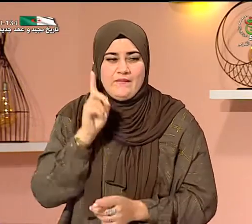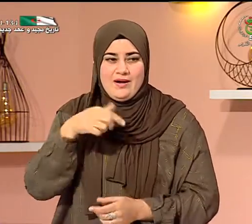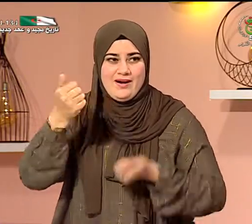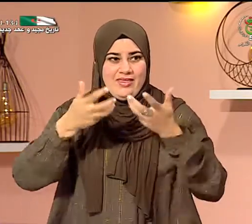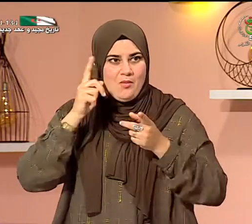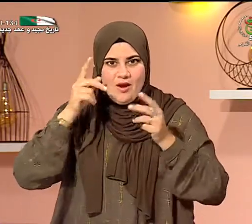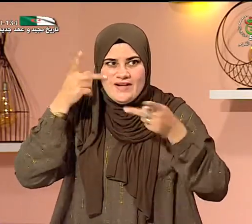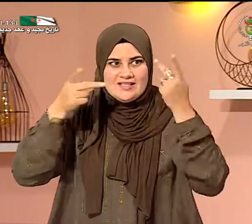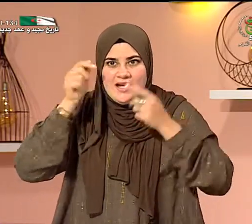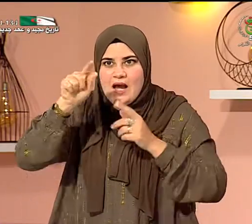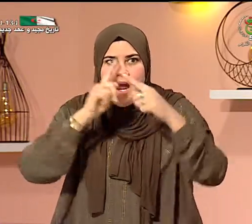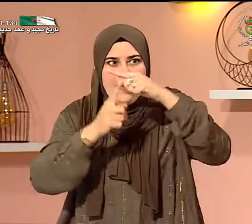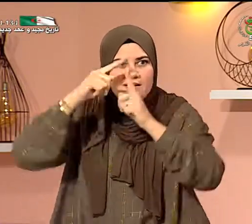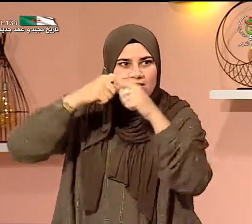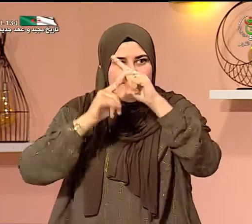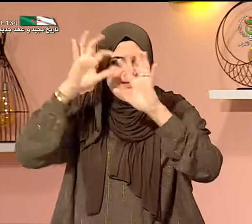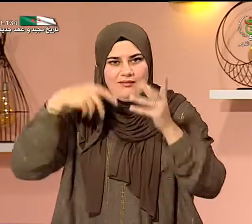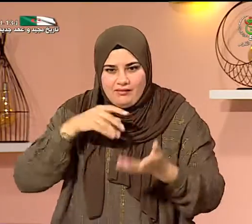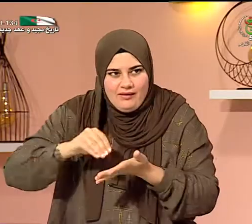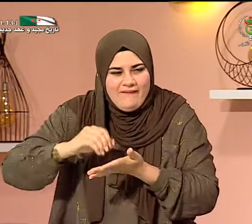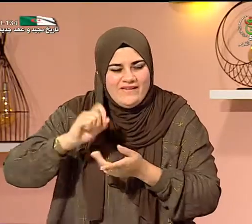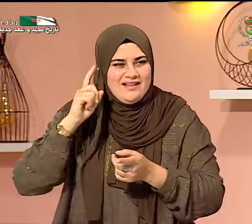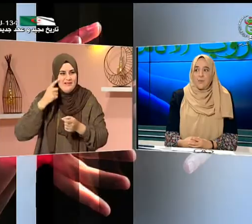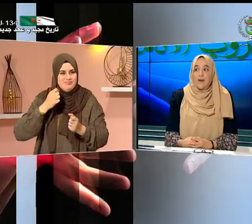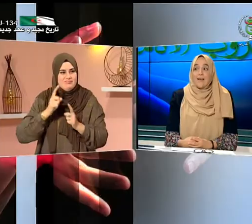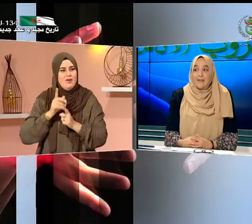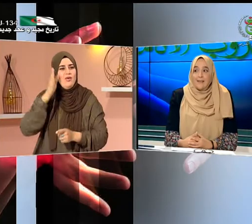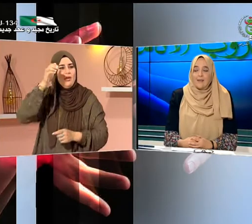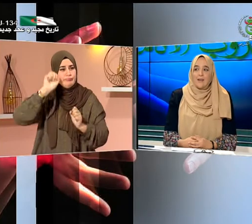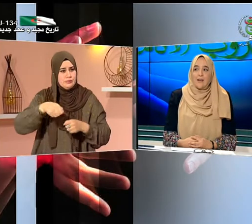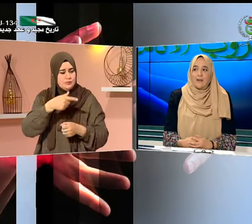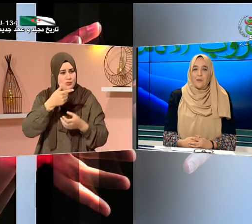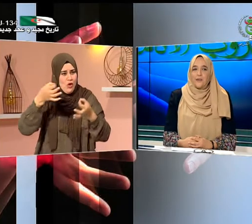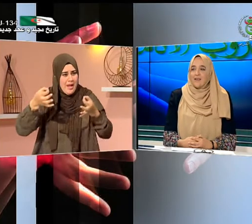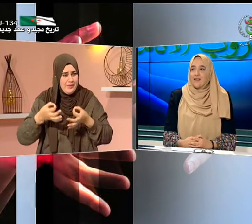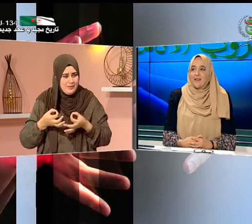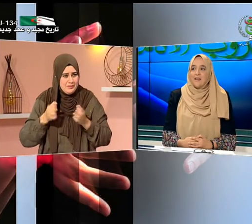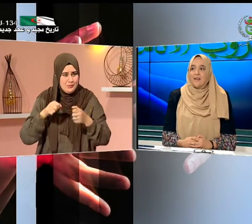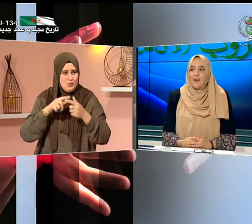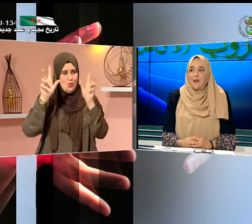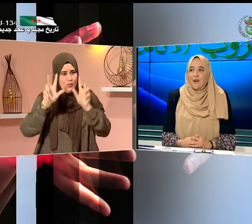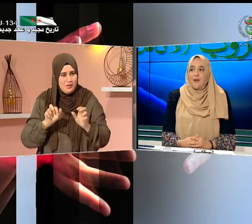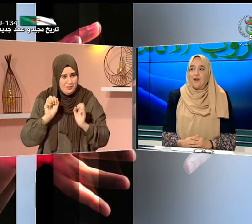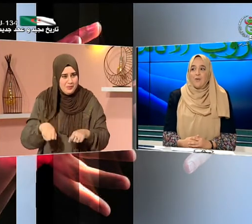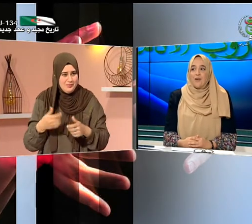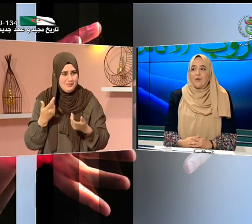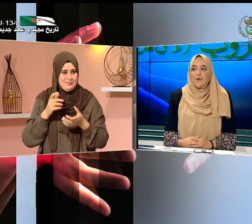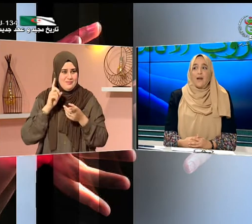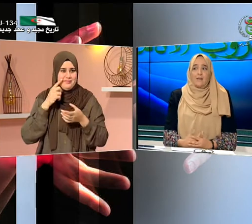فهي صعبة لنا فإننا لا نستوعبها لكن الأرقام فهي سهلة لأننا نراها وحتى